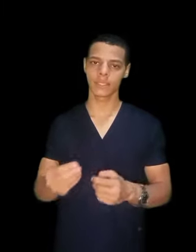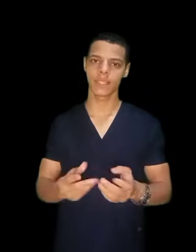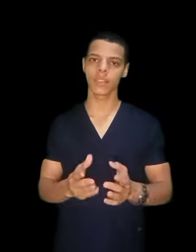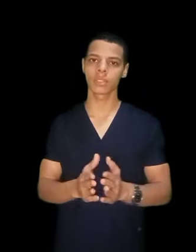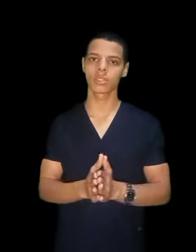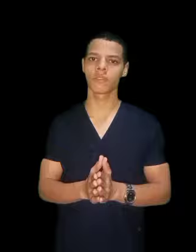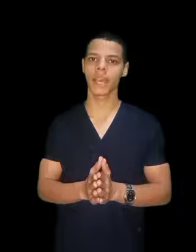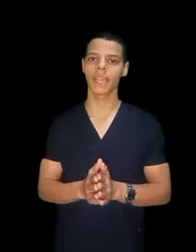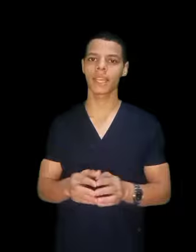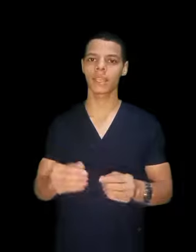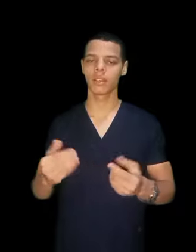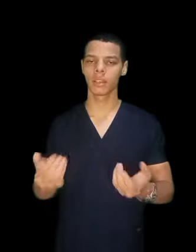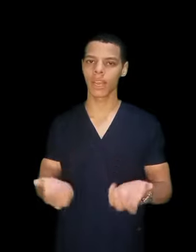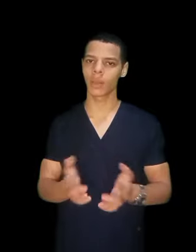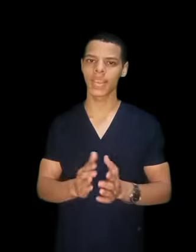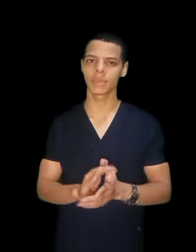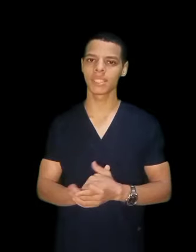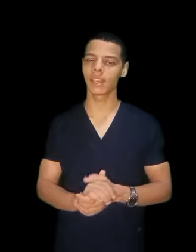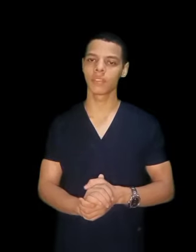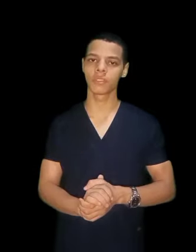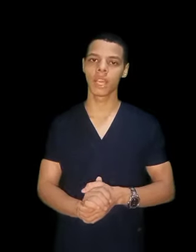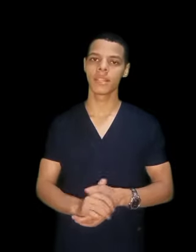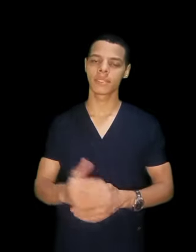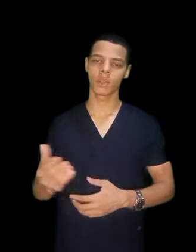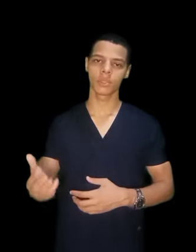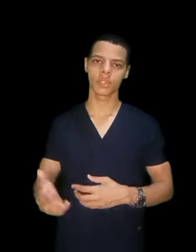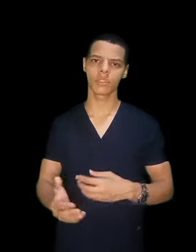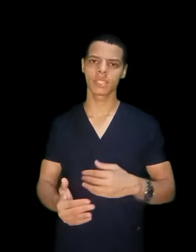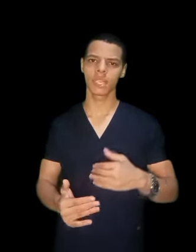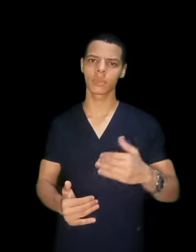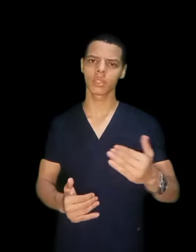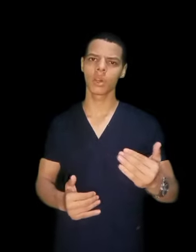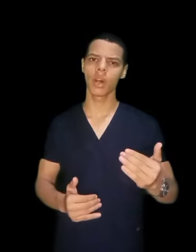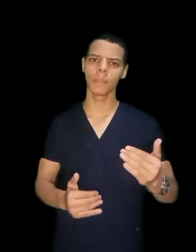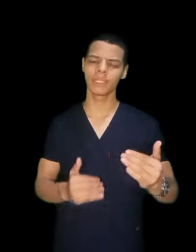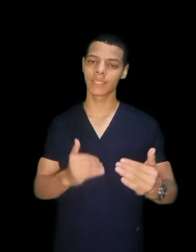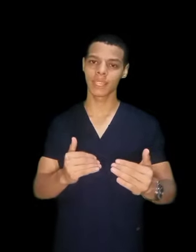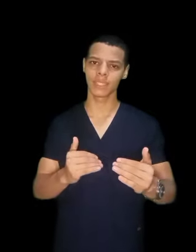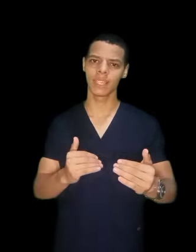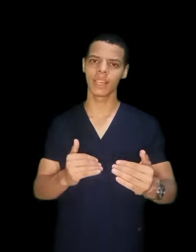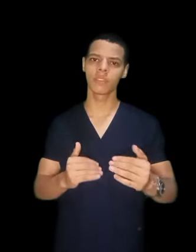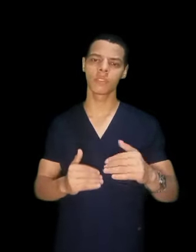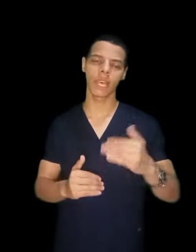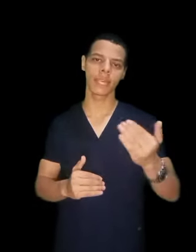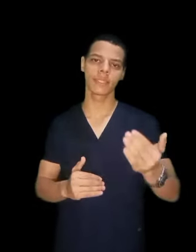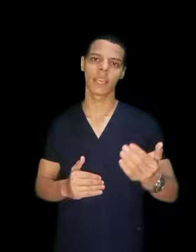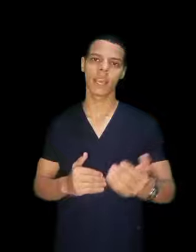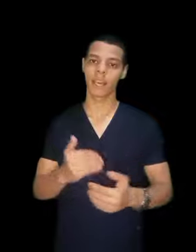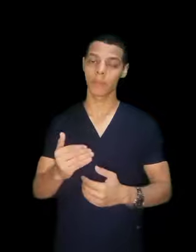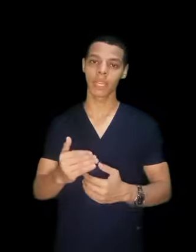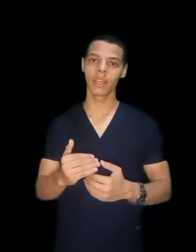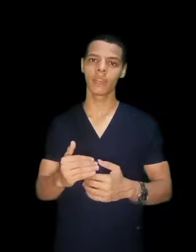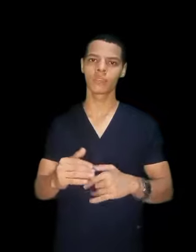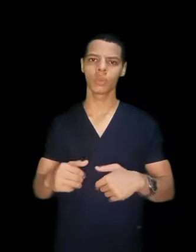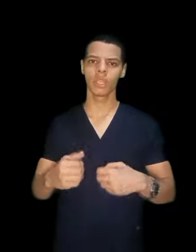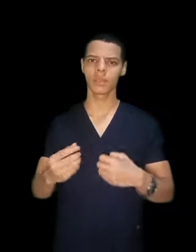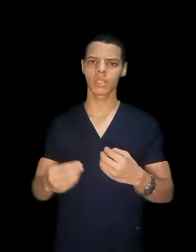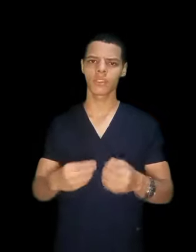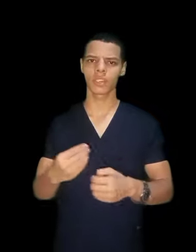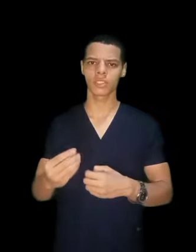السنة بتصرف معك حوالي خمسين الف سواء مصارف السنة بتراح من ثلاثين الف لحد أربعين الف ومصارف اقل